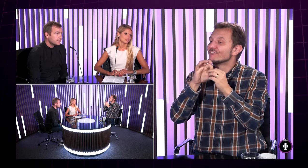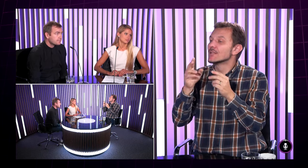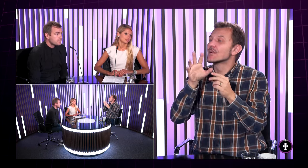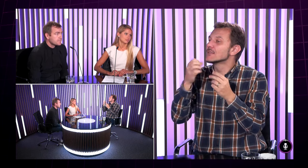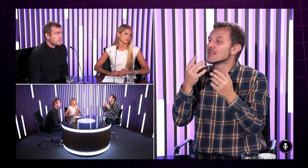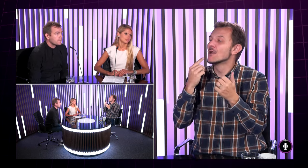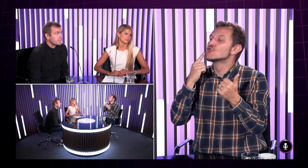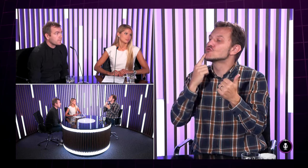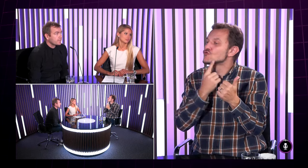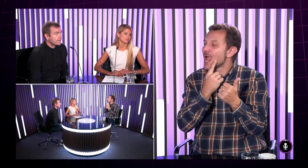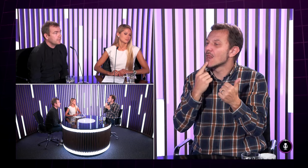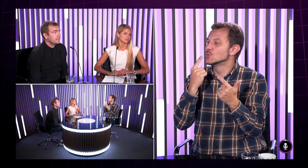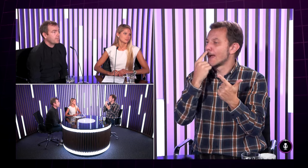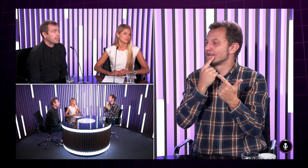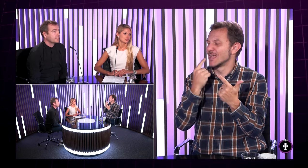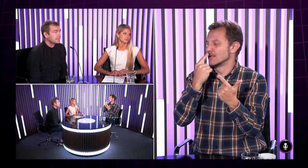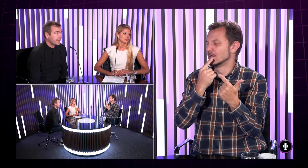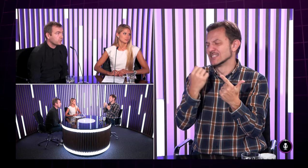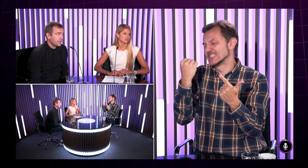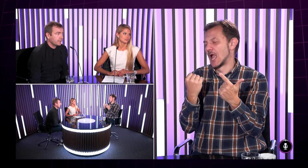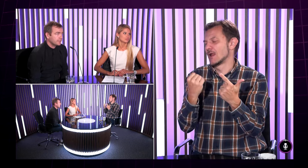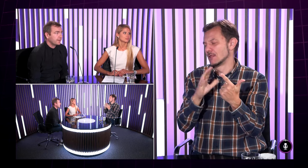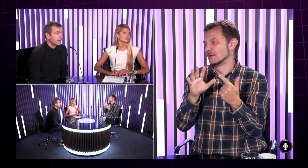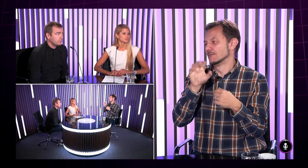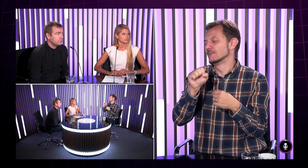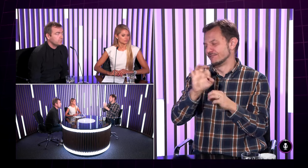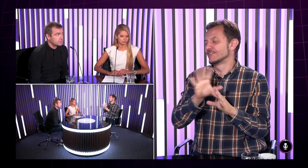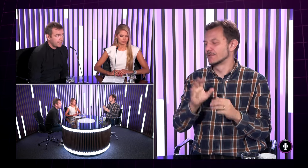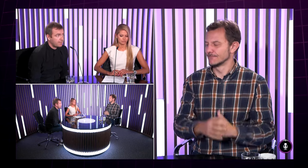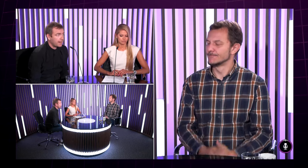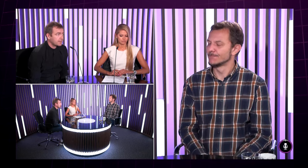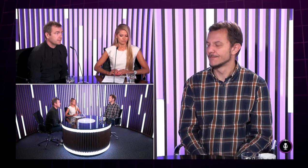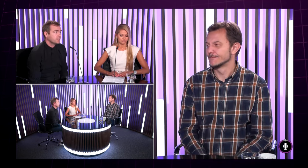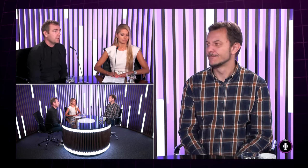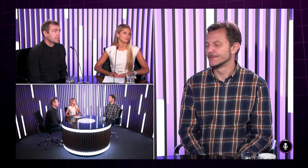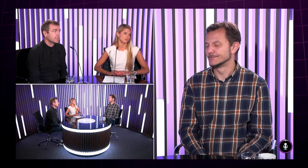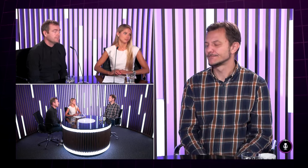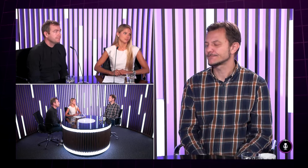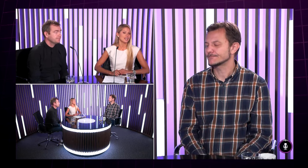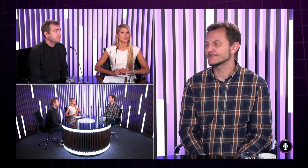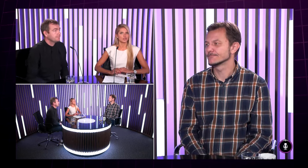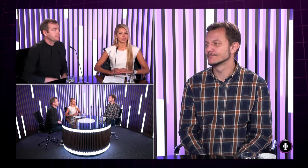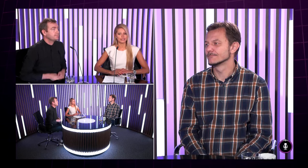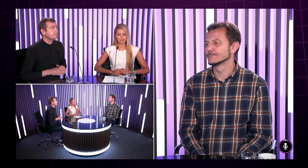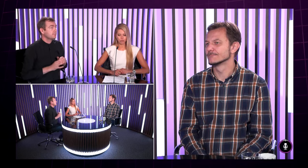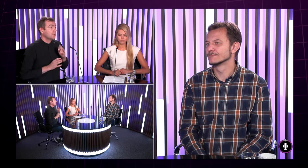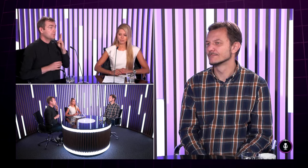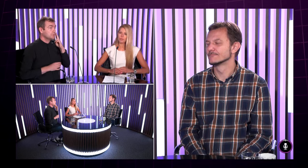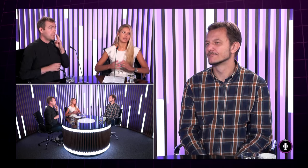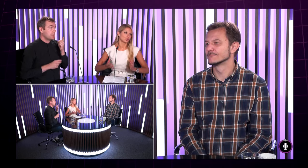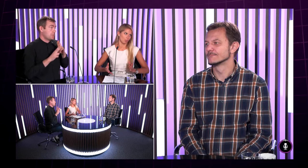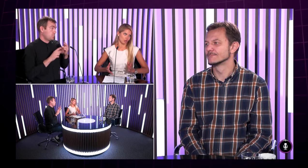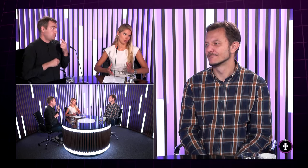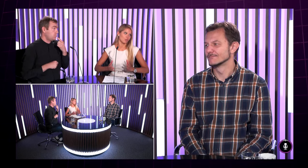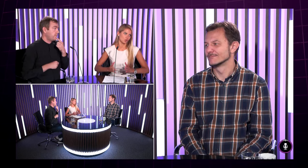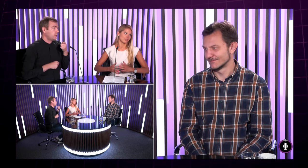zachytiť napríklad tie, ktoré vytvárajú sa na perách tieto hlásky. Či je to len taký, mohli by sme